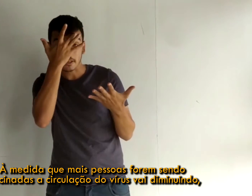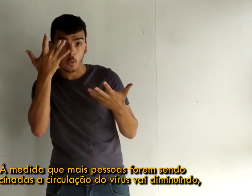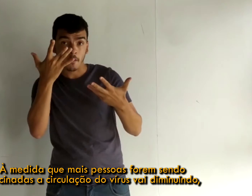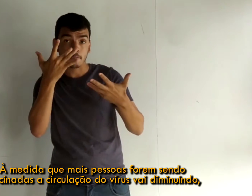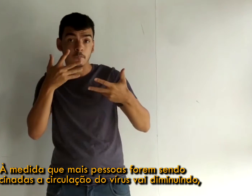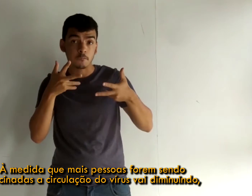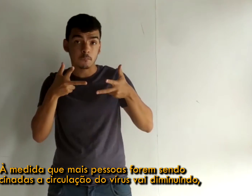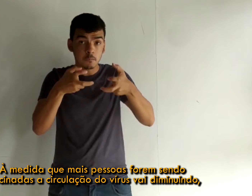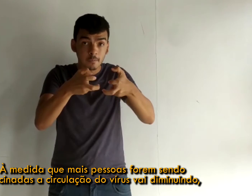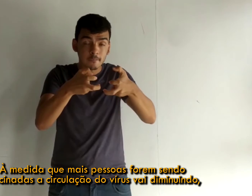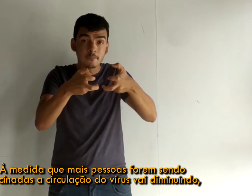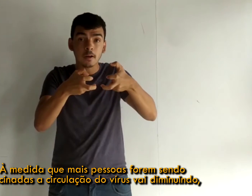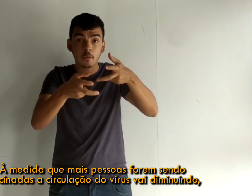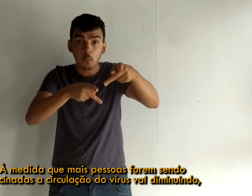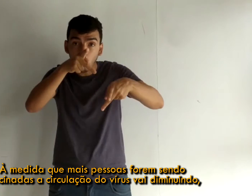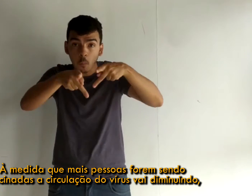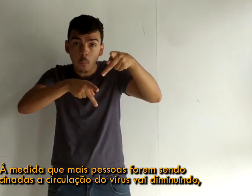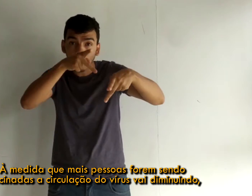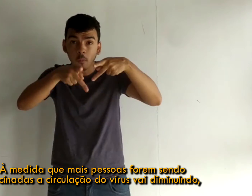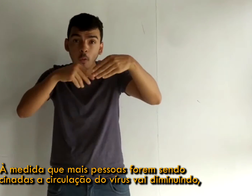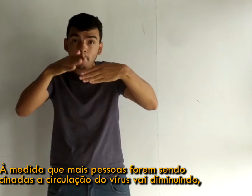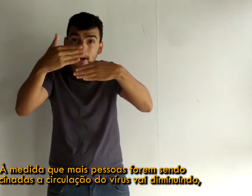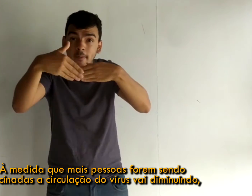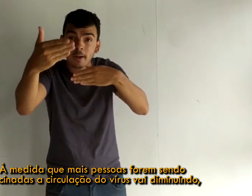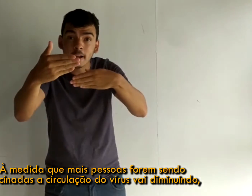vacinadas, a circulação do vírus vai diminuindo.